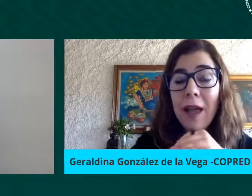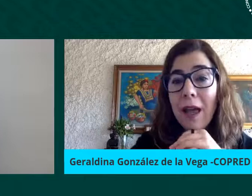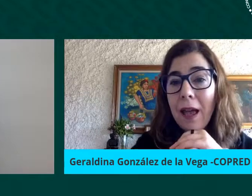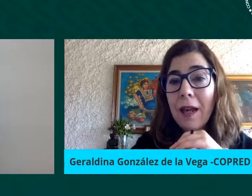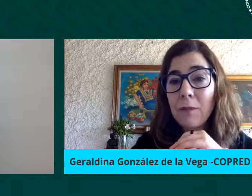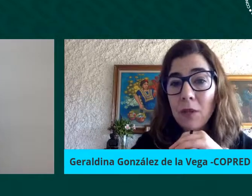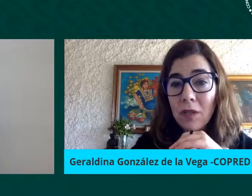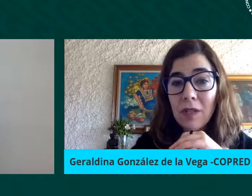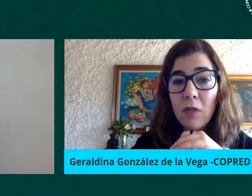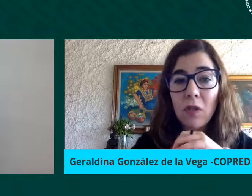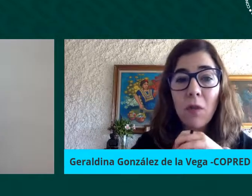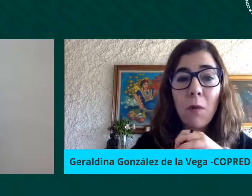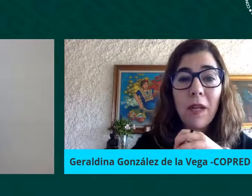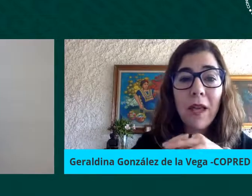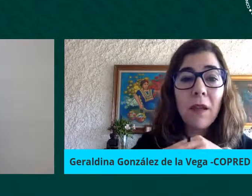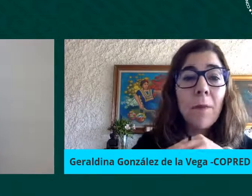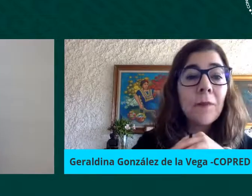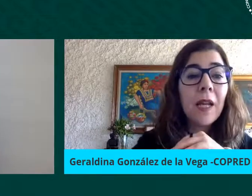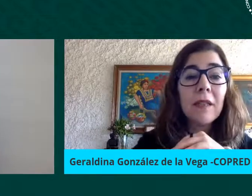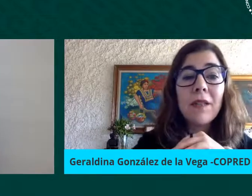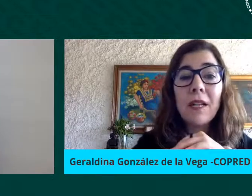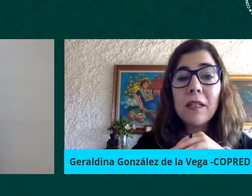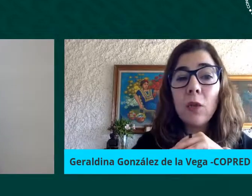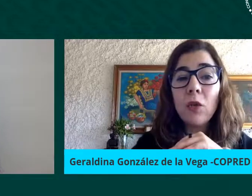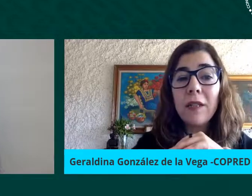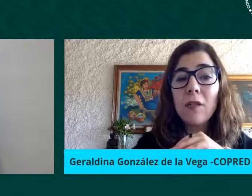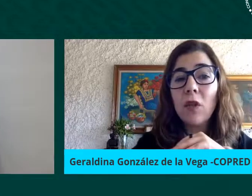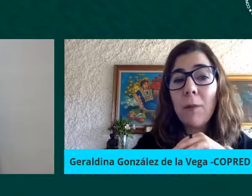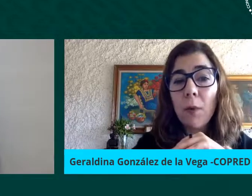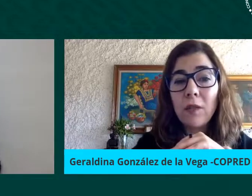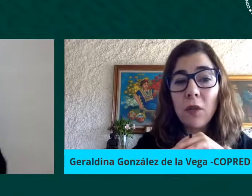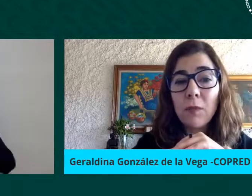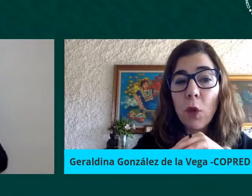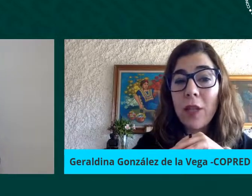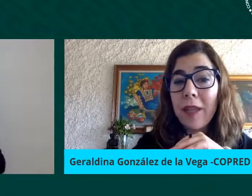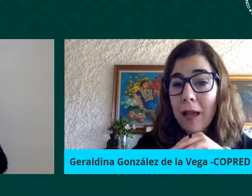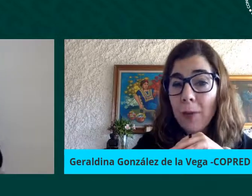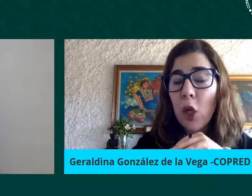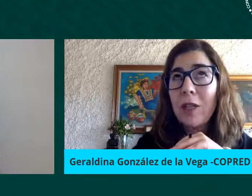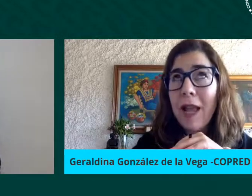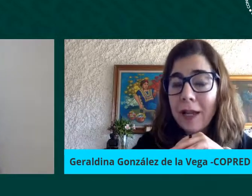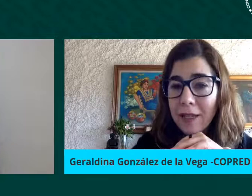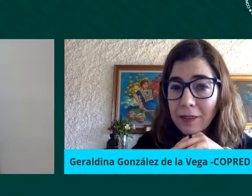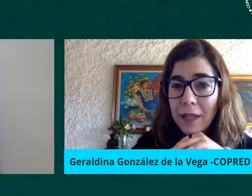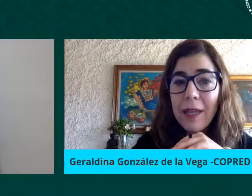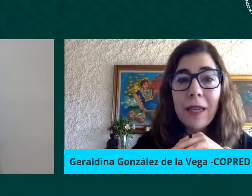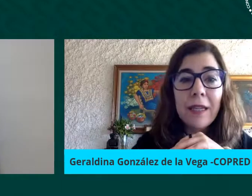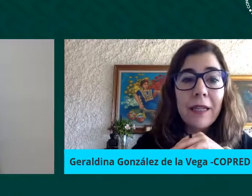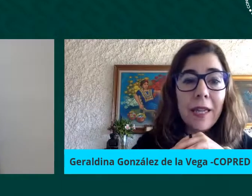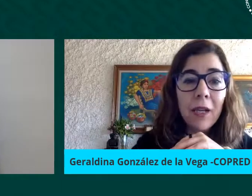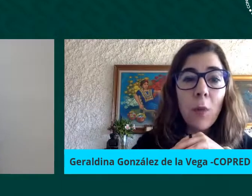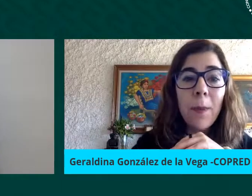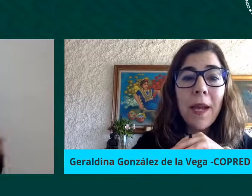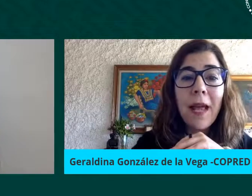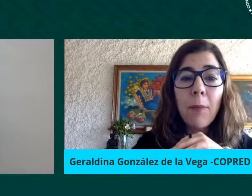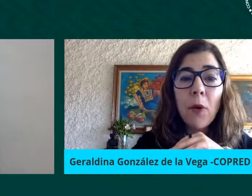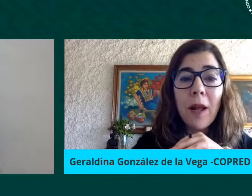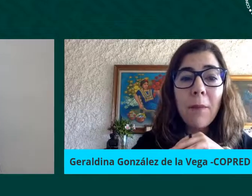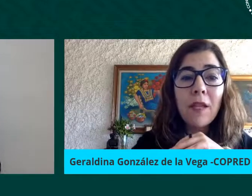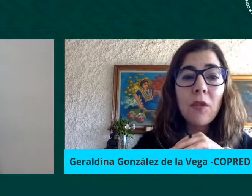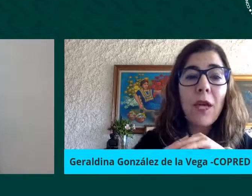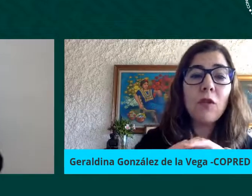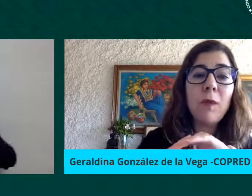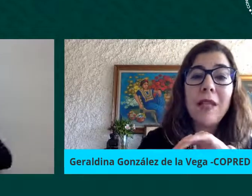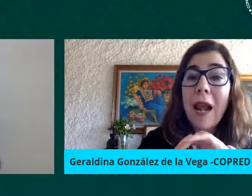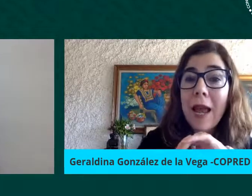directa a las personas en situación de movilidad a través del Instituto de Atención a Poblaciones Prioritarias y quien opera el